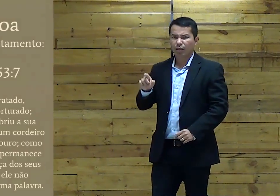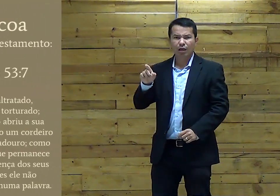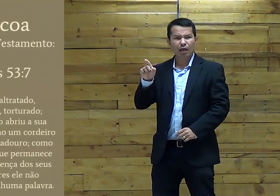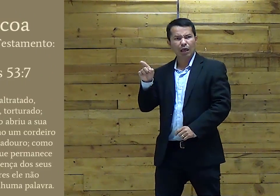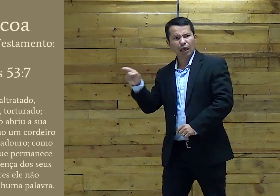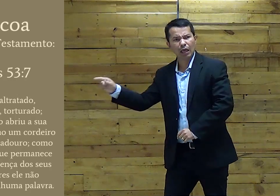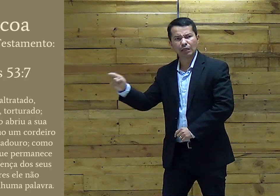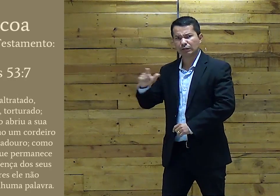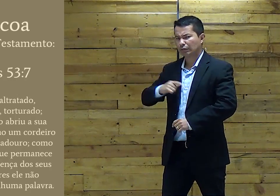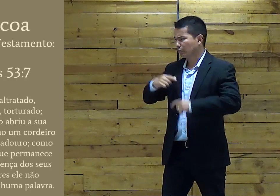o que?